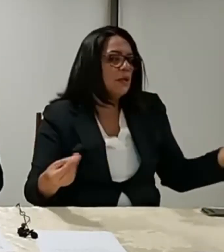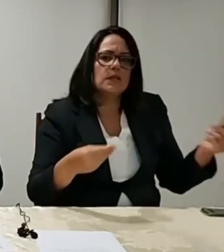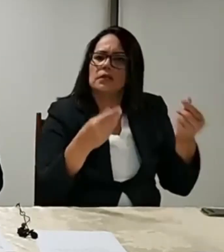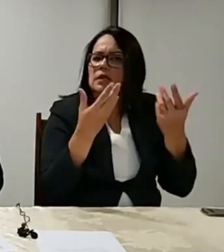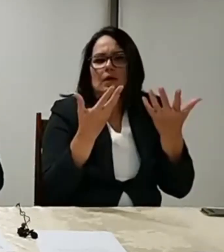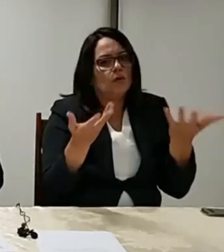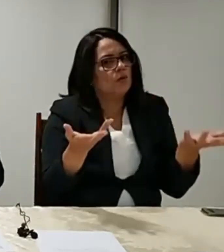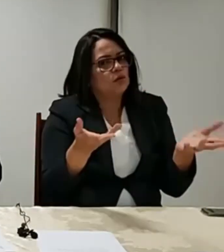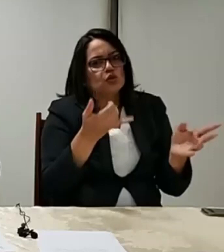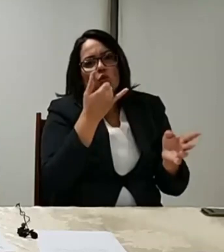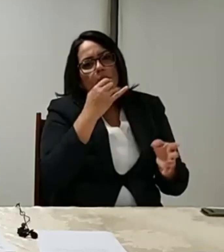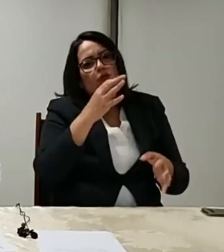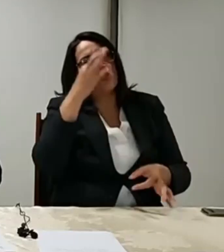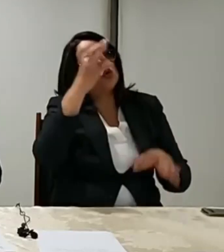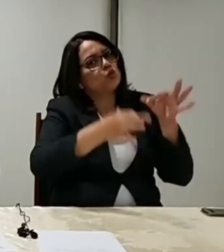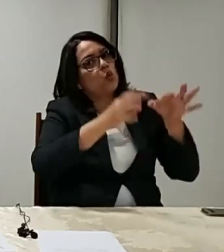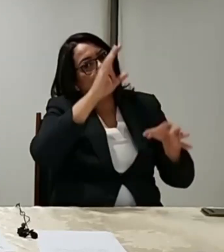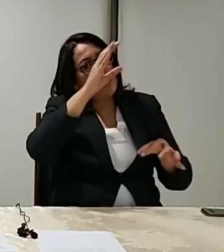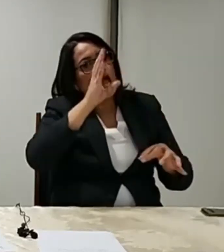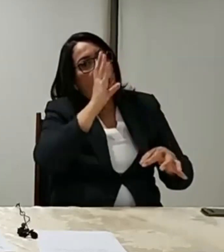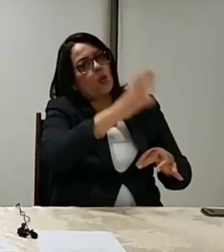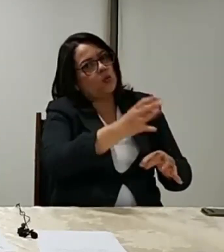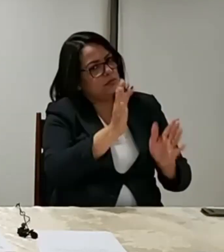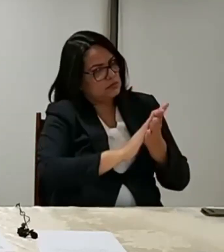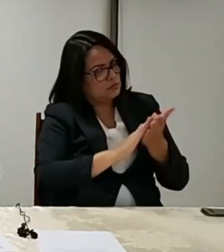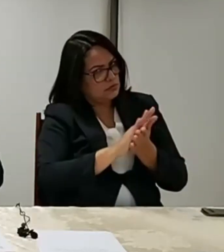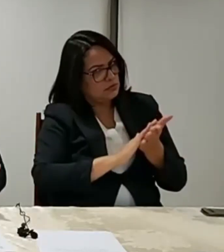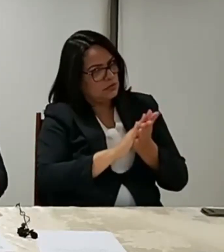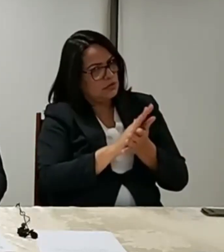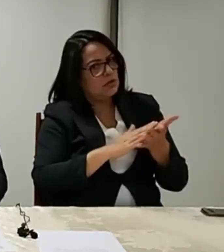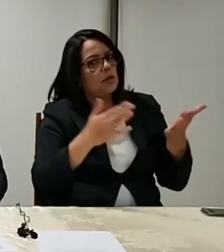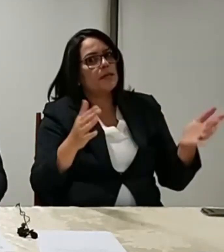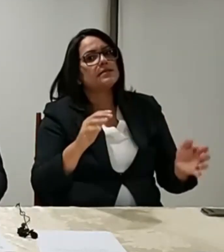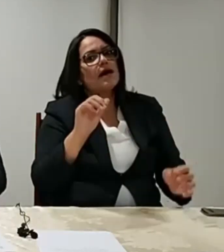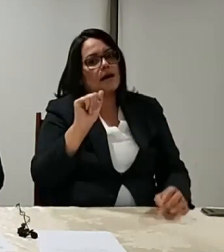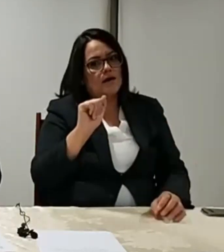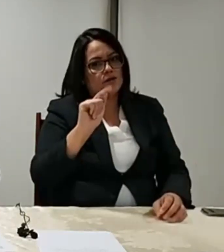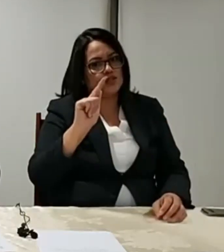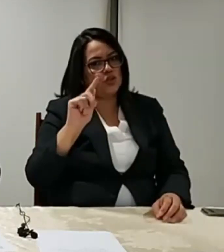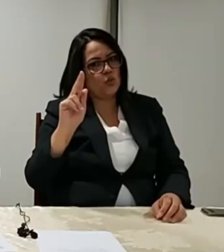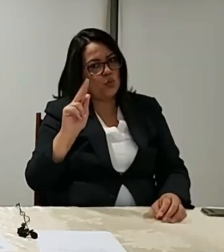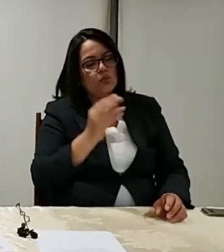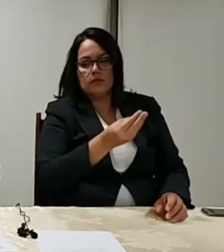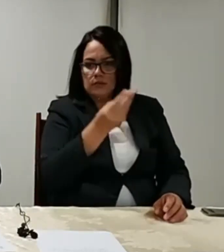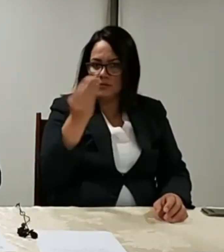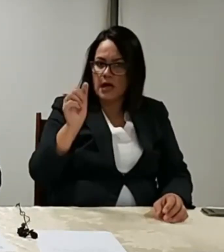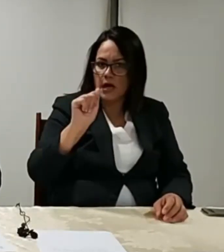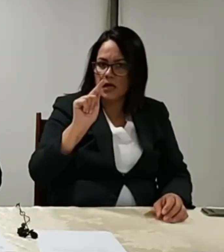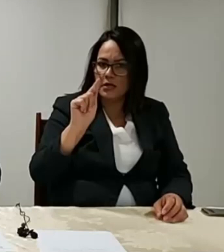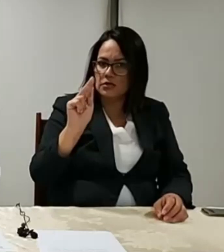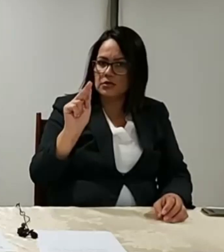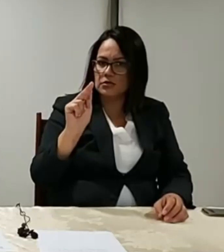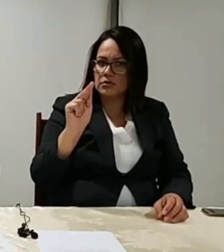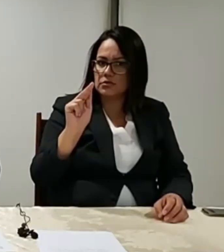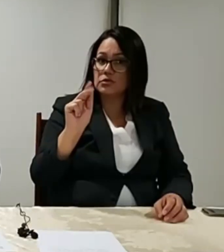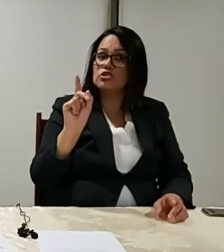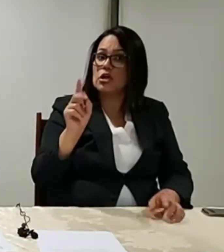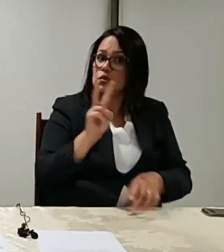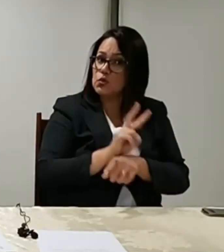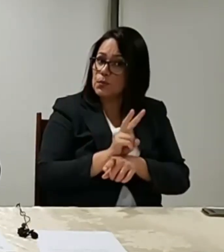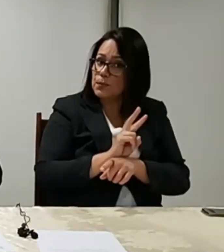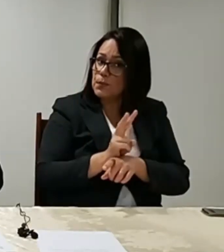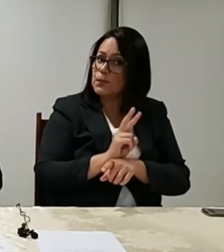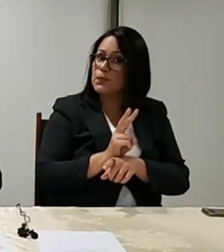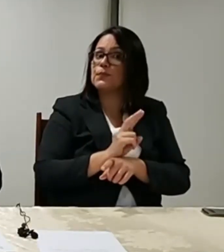nenhum juízo aqui. Obviamente, se entramos, por intermédio da advocacia geral da União, a proposta foi supervisionada